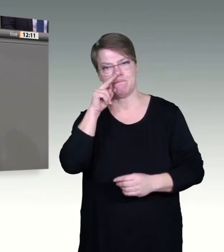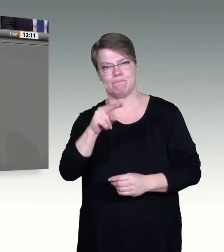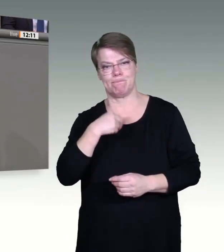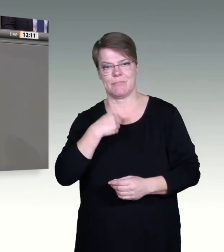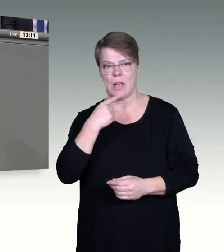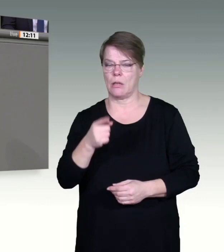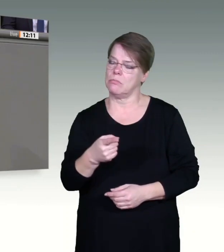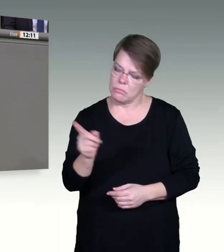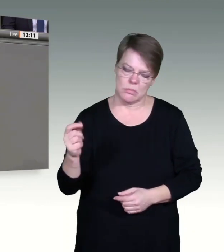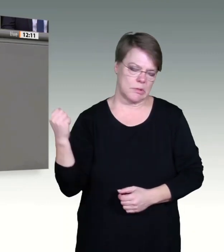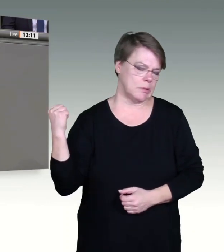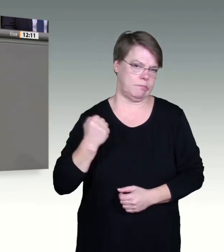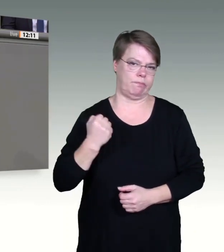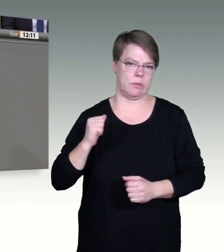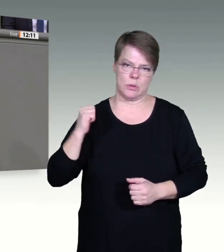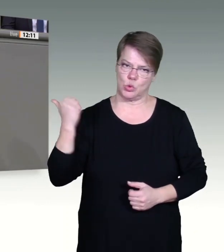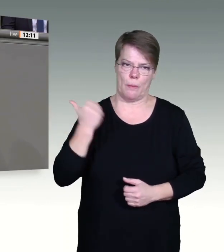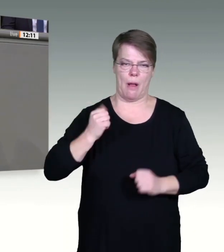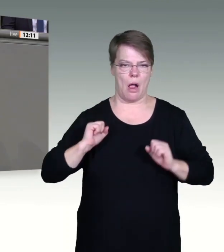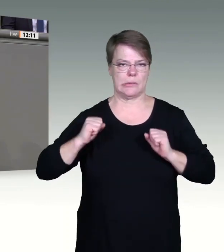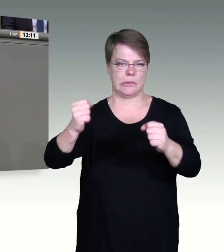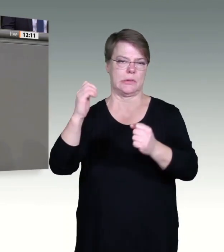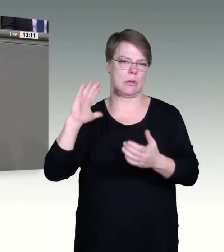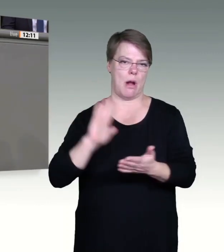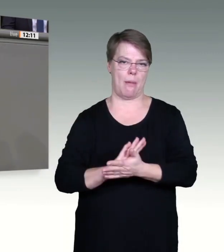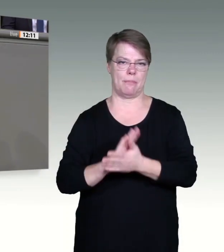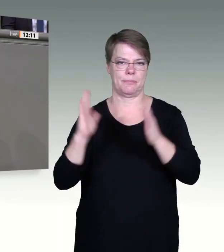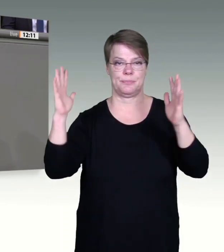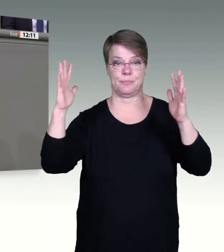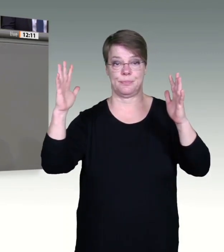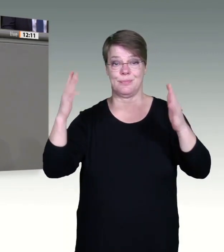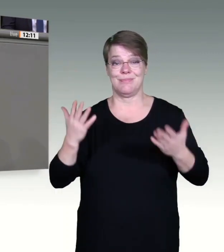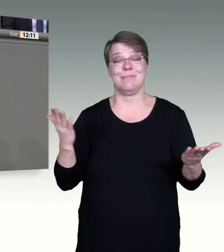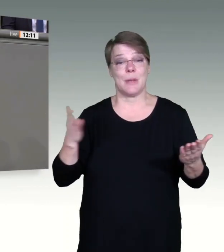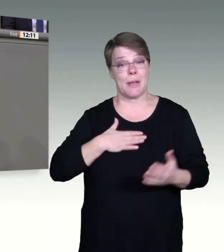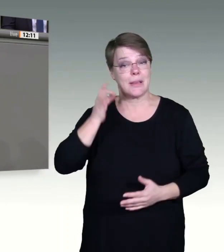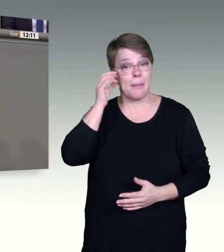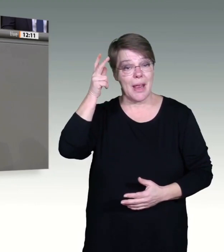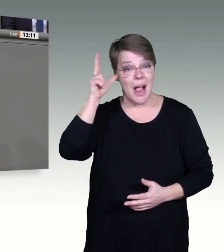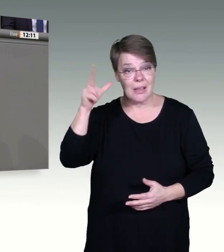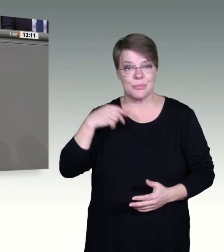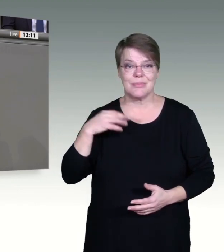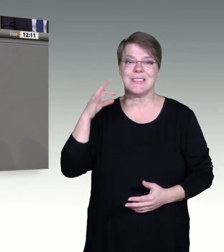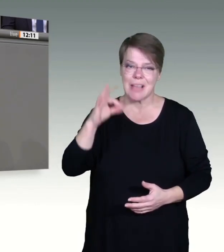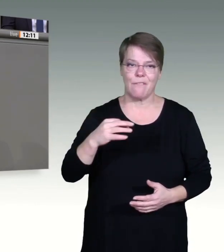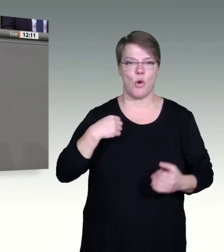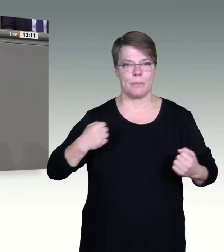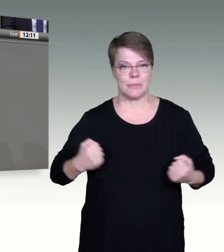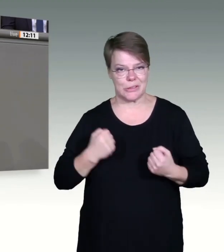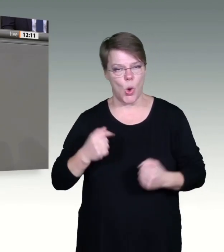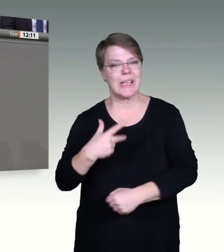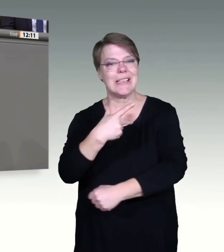ankommt, wo er verimpft werden soll. Und mit General Breuer haben wir nun einen erfahrenen Logistiker an der Spitze des neuen